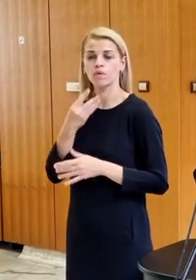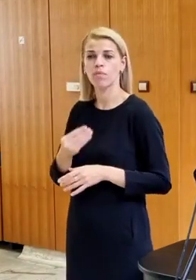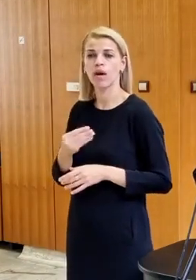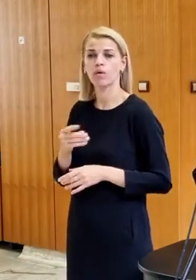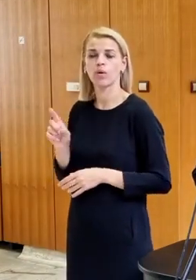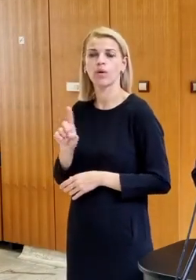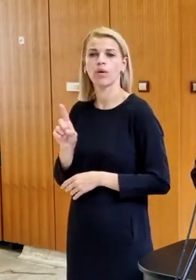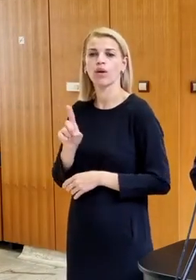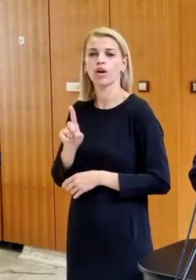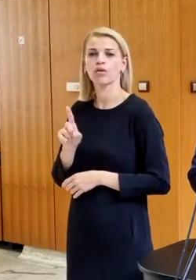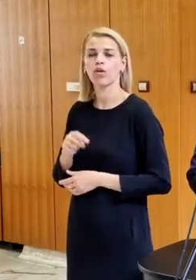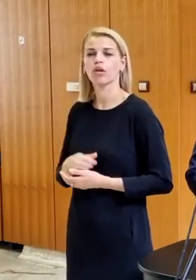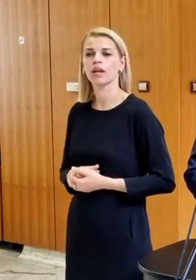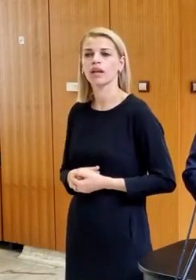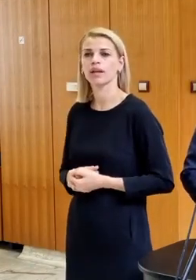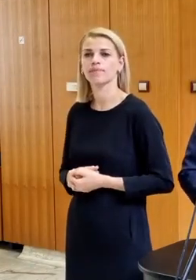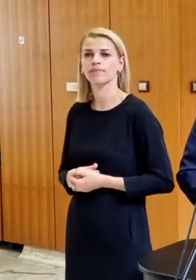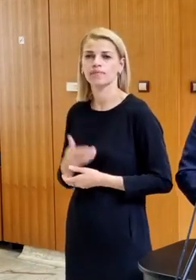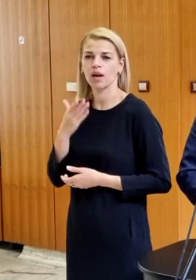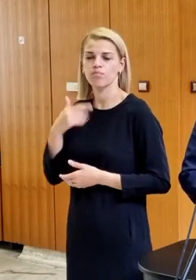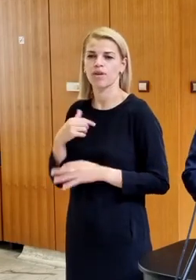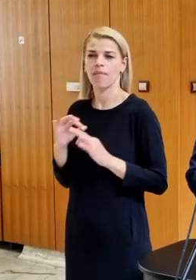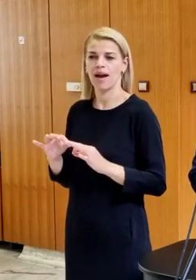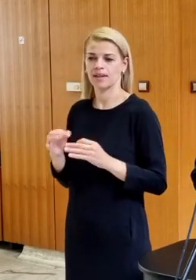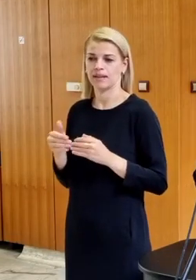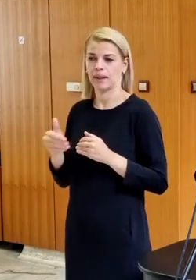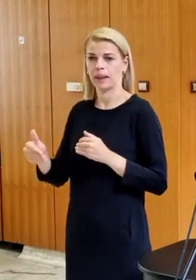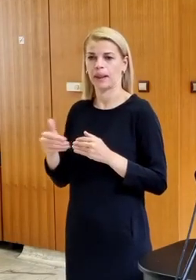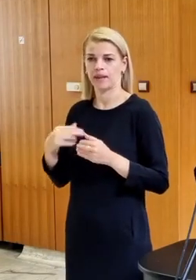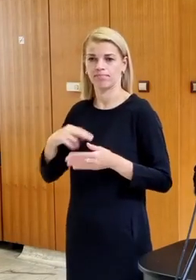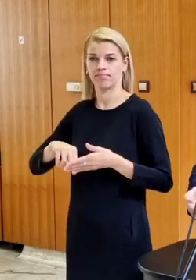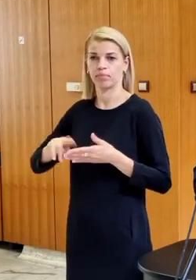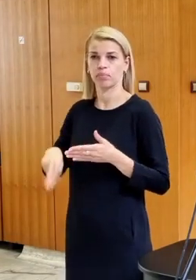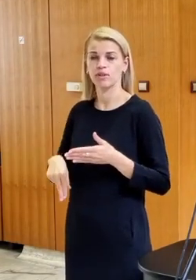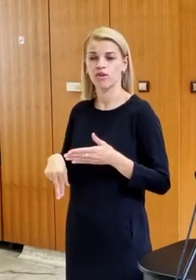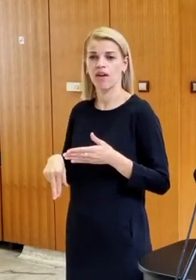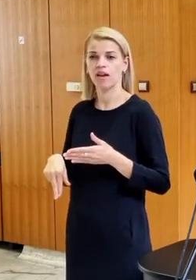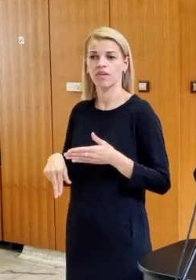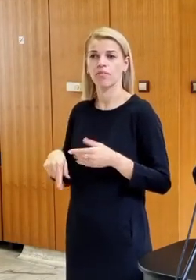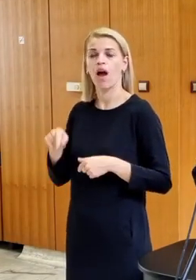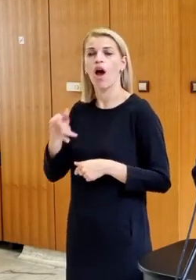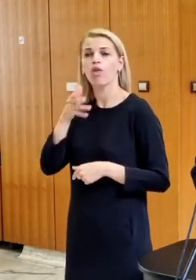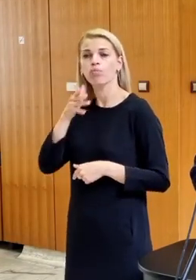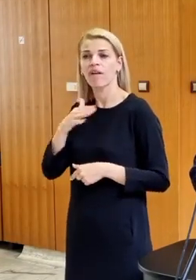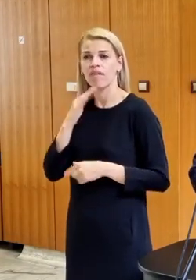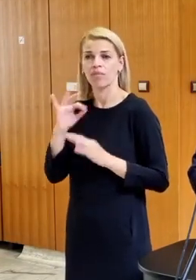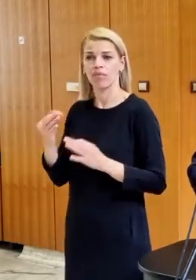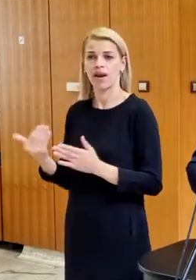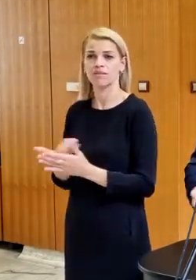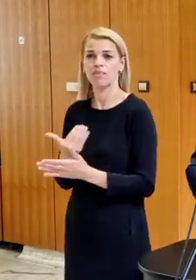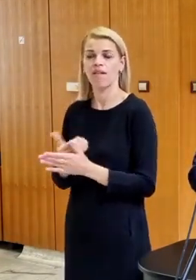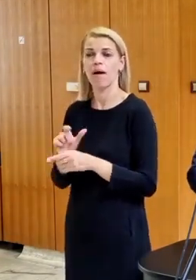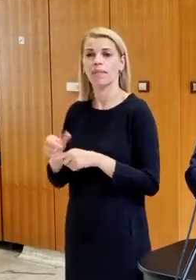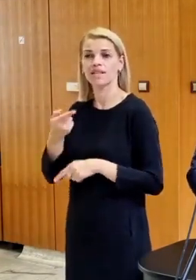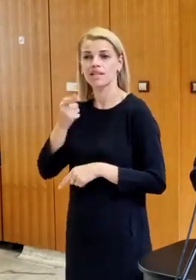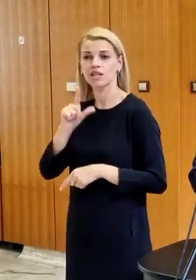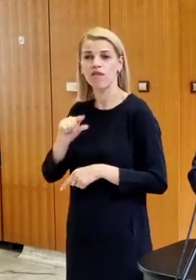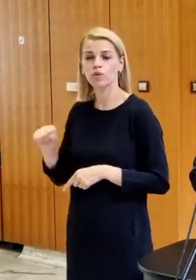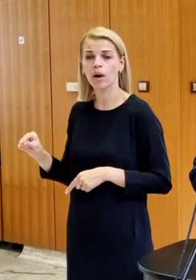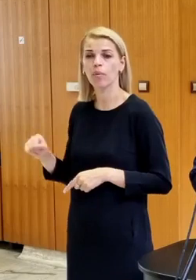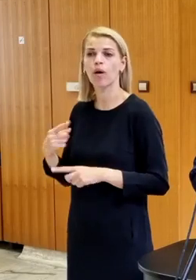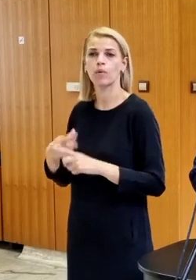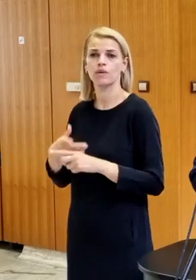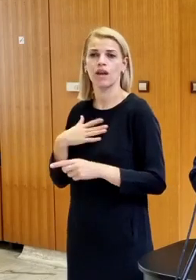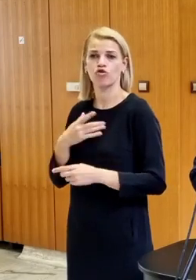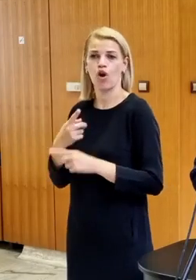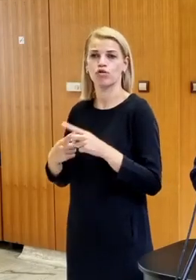ktorý budem asi v najbližších dňoch podpisovať. A opäť to bude veľmi dobrá správa aj pre Slovensko, aj pre